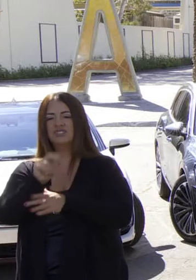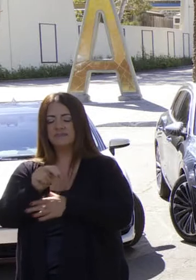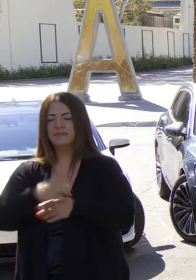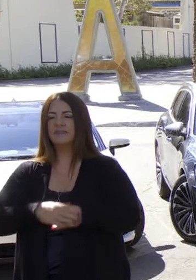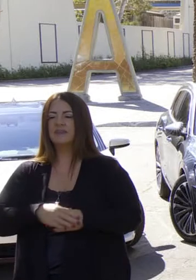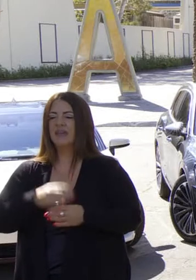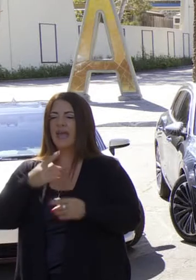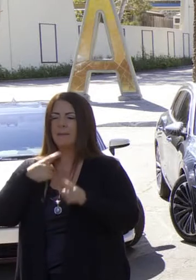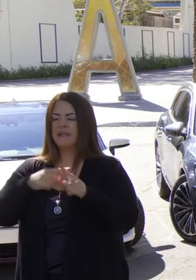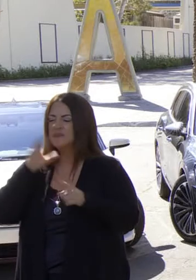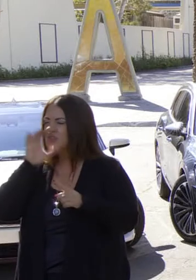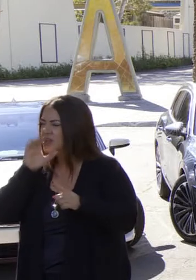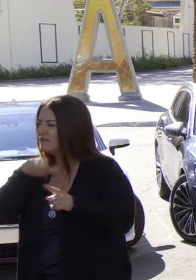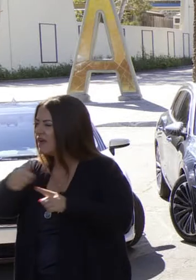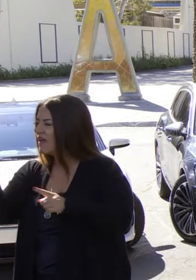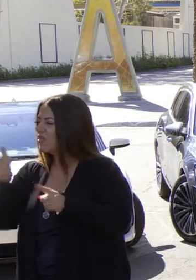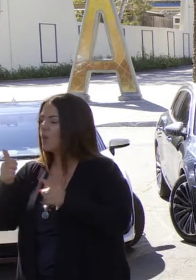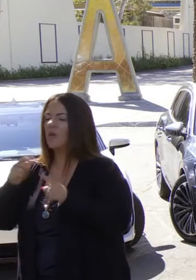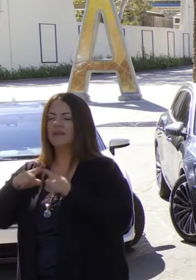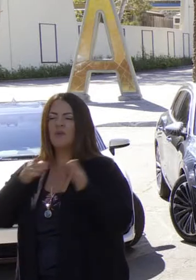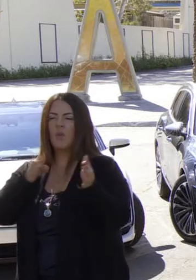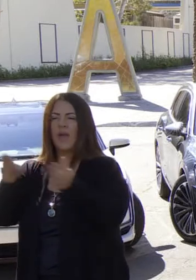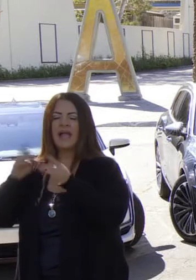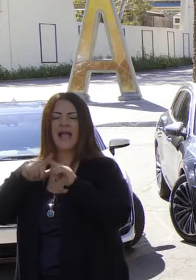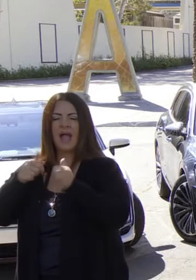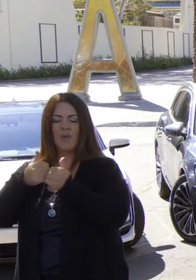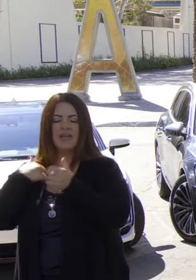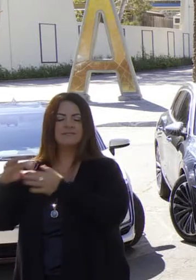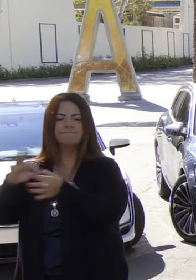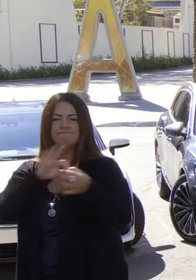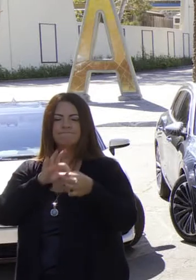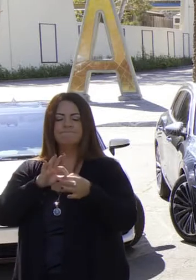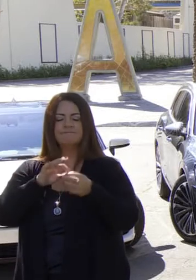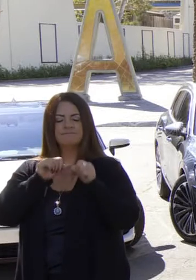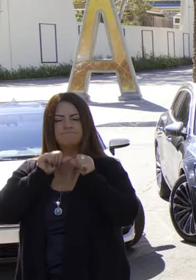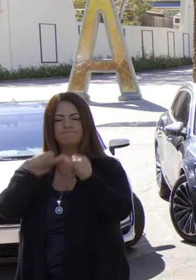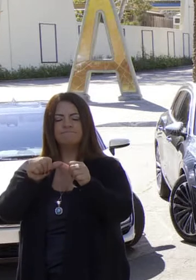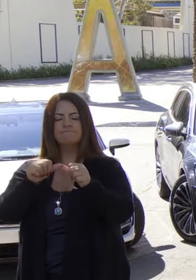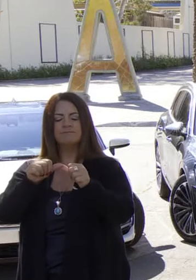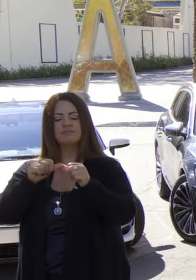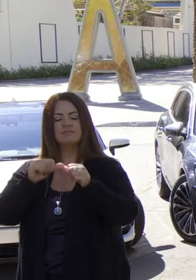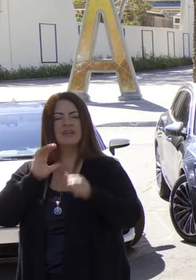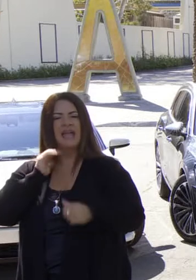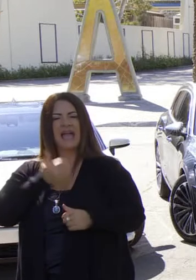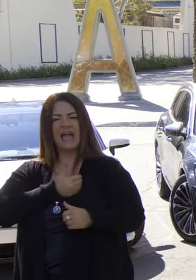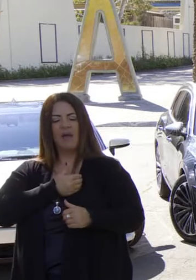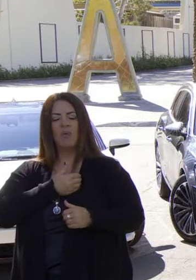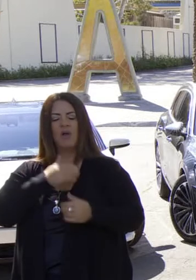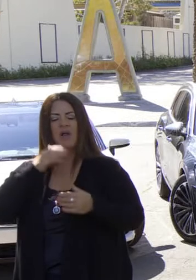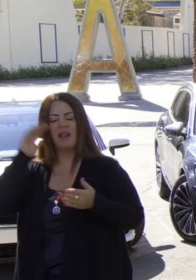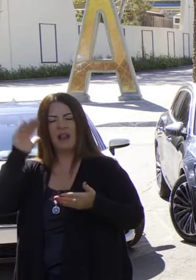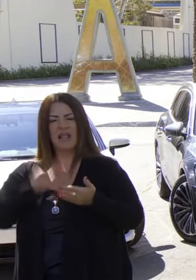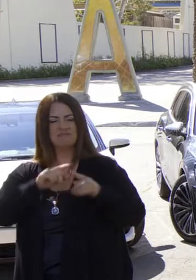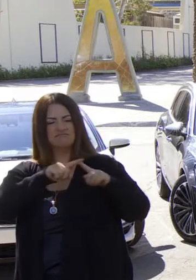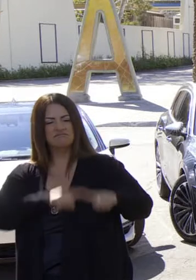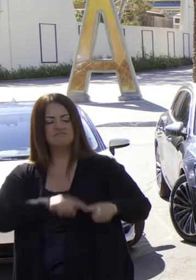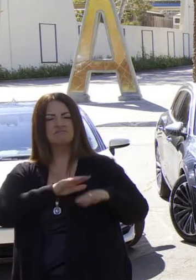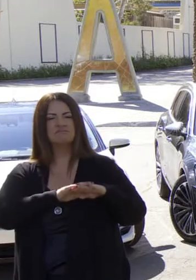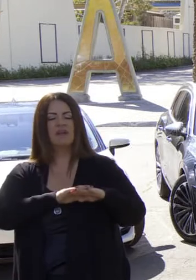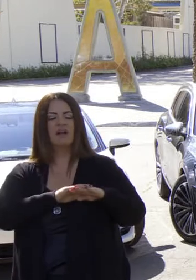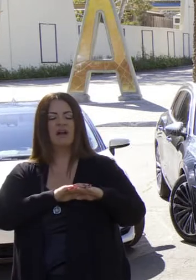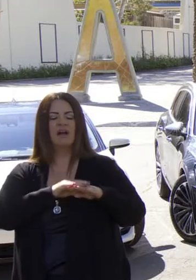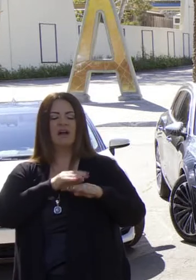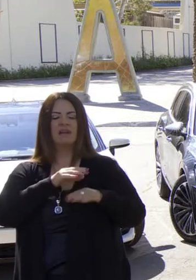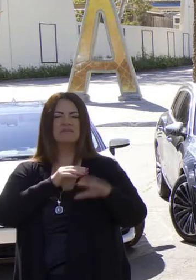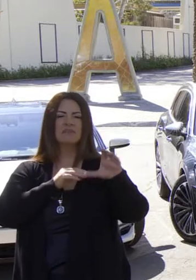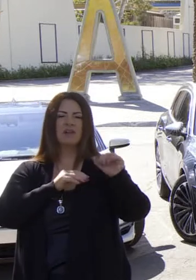áreas para fortalecer nuestros lazos en cuanto a nuestro compromiso, nuestra resolución de avanzar, nuestros objetivos de